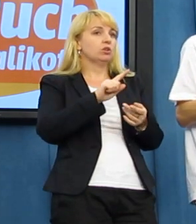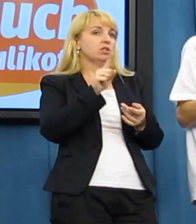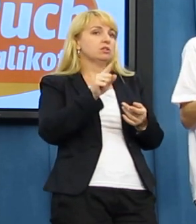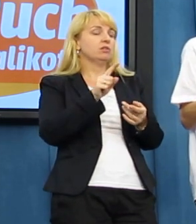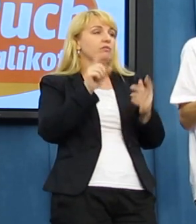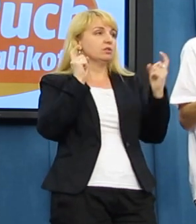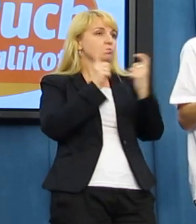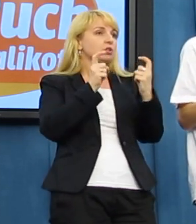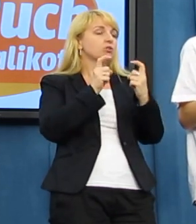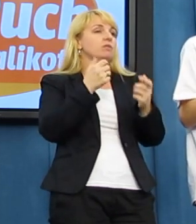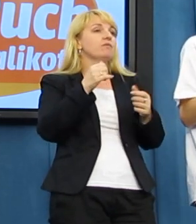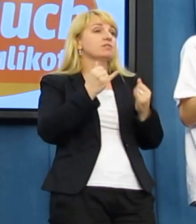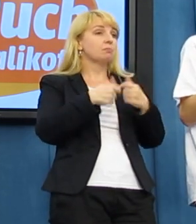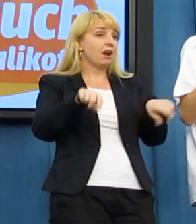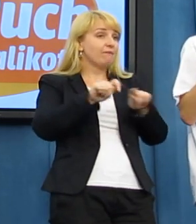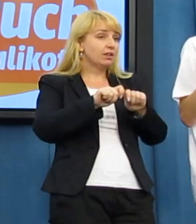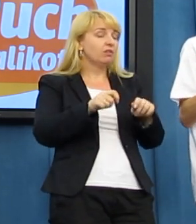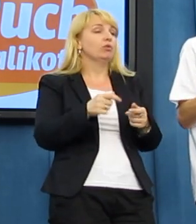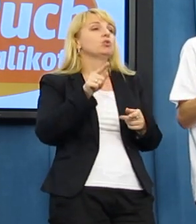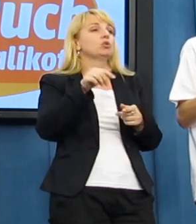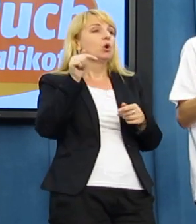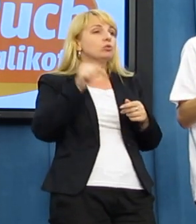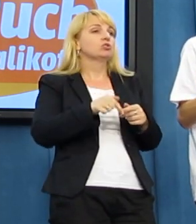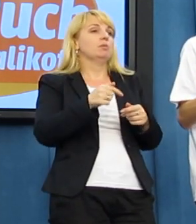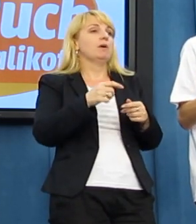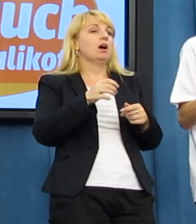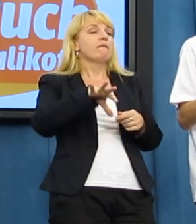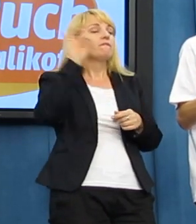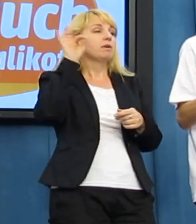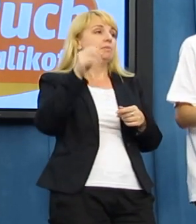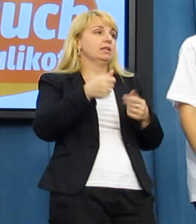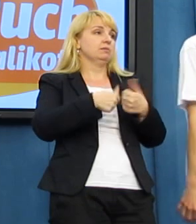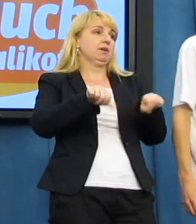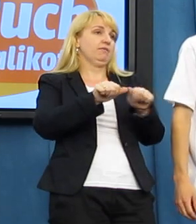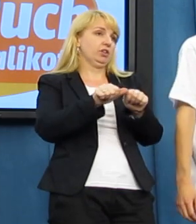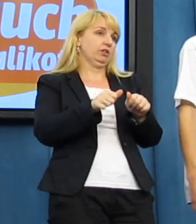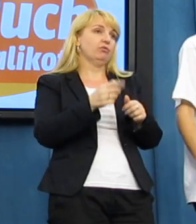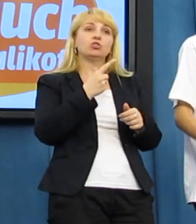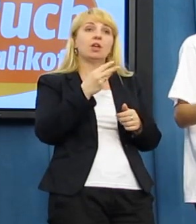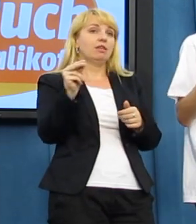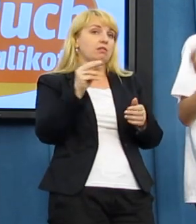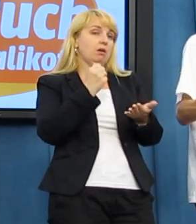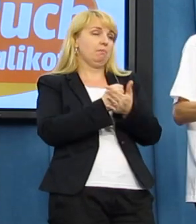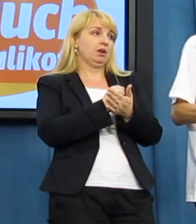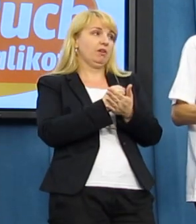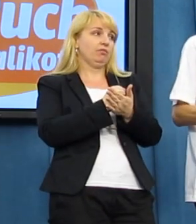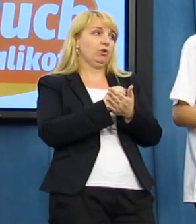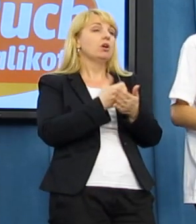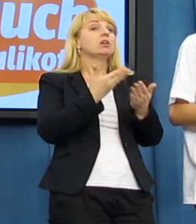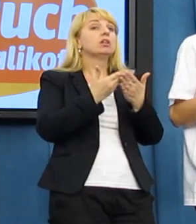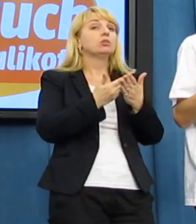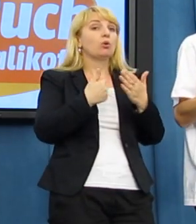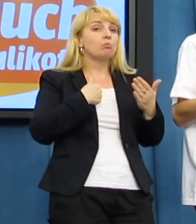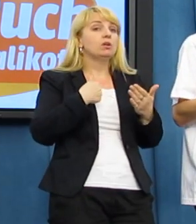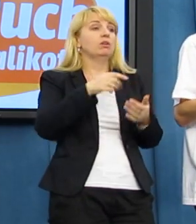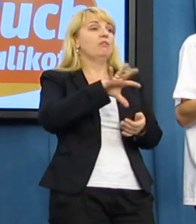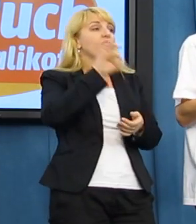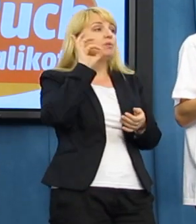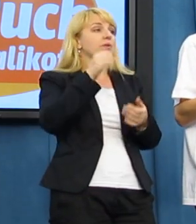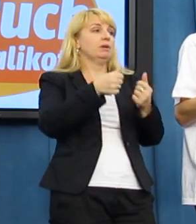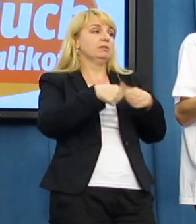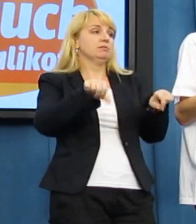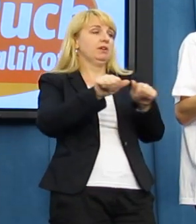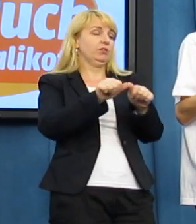ze sprawiedliwością, należy wybrać to sprawiedliwość, a nie prawo, prawda? Na tej zasadzie. My tę sprawiedliwość wybieramy. Wiemy, że